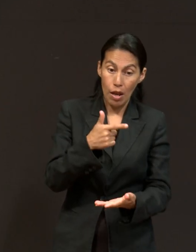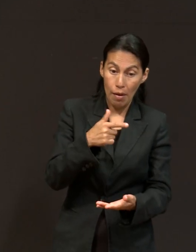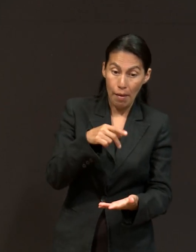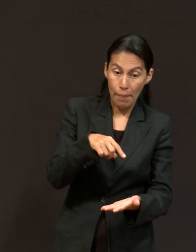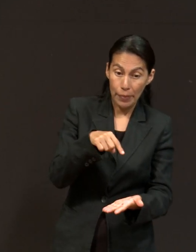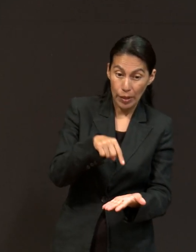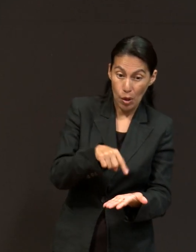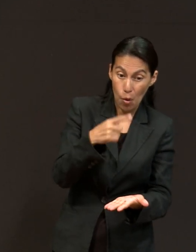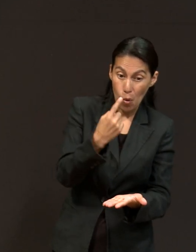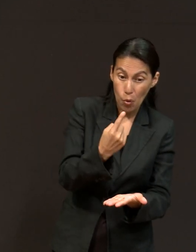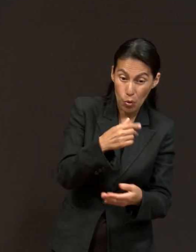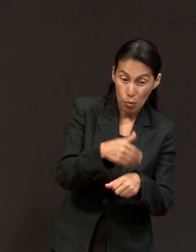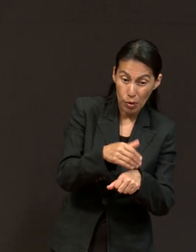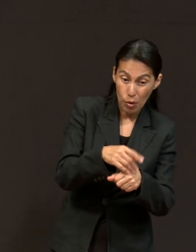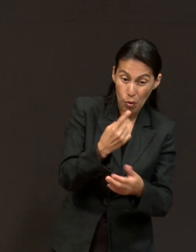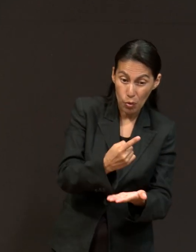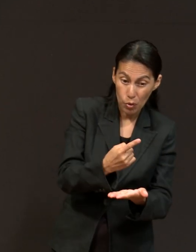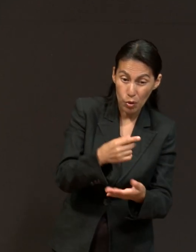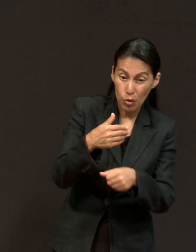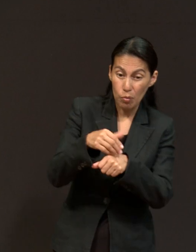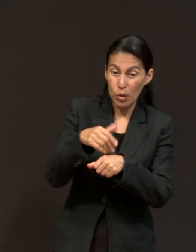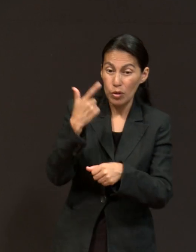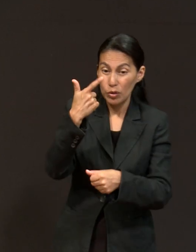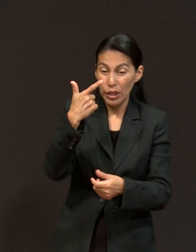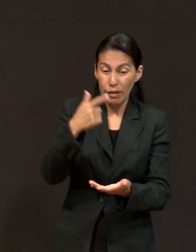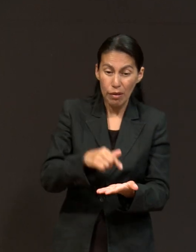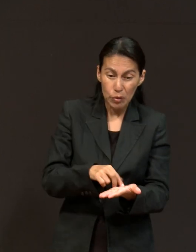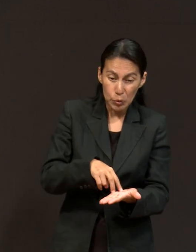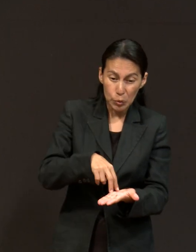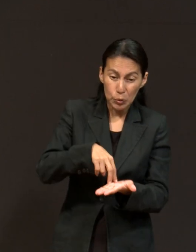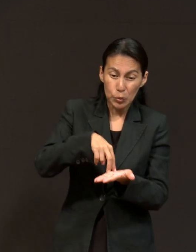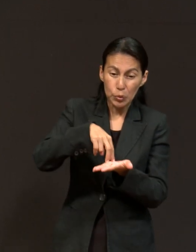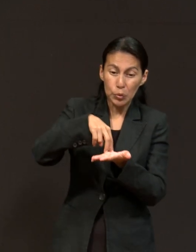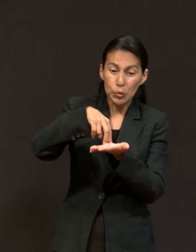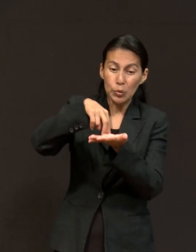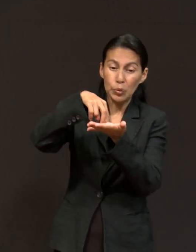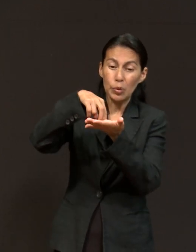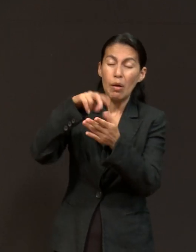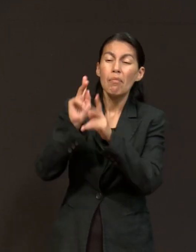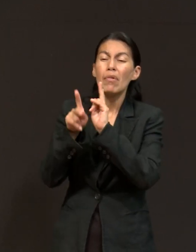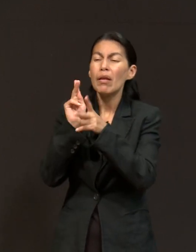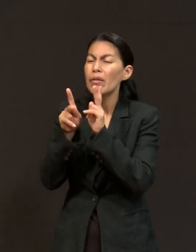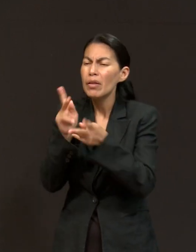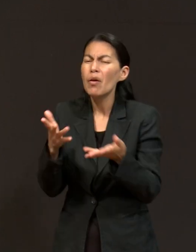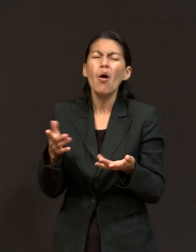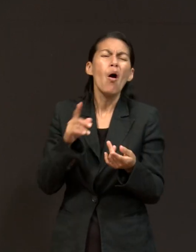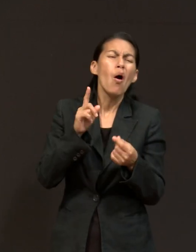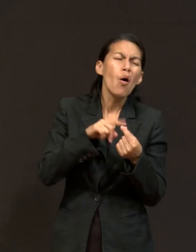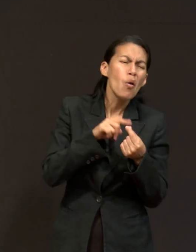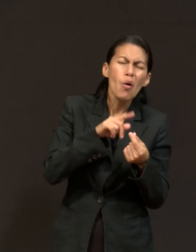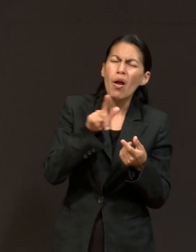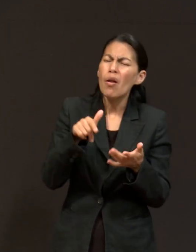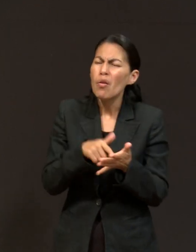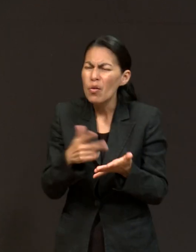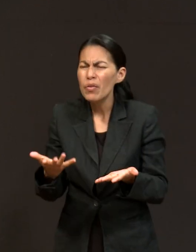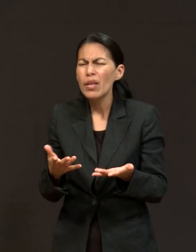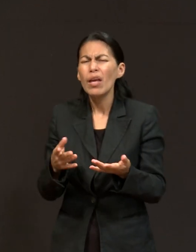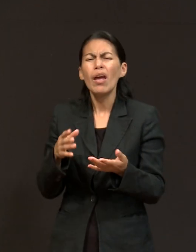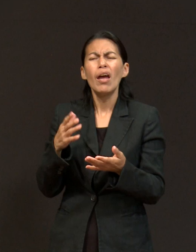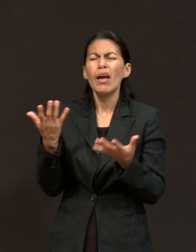7, nos contó quién era, dónde había estado los últimos años, nosotros le dijimos de dónde veníamos, qué hacíamos,